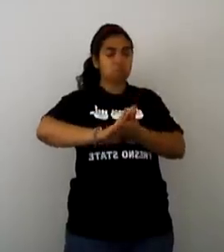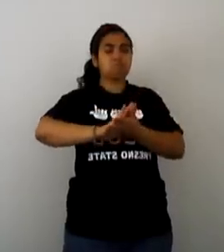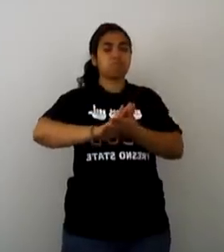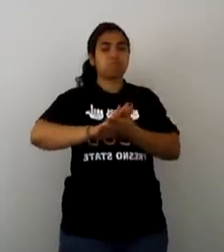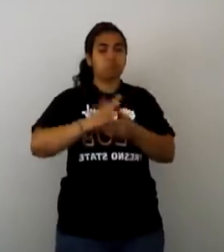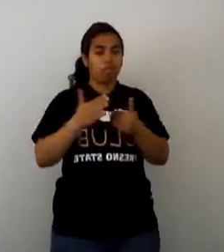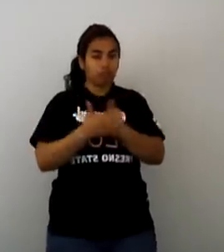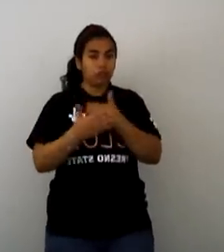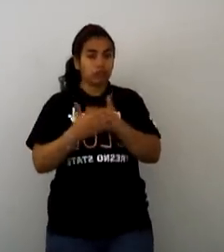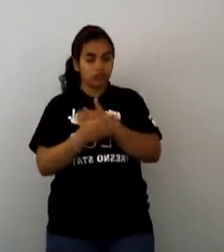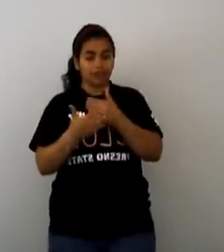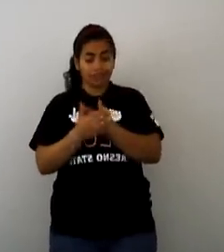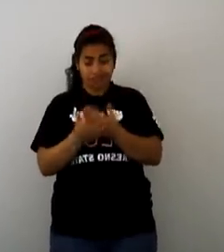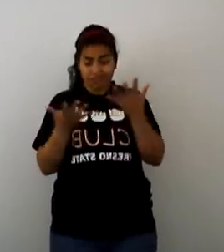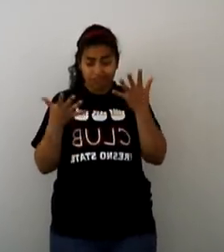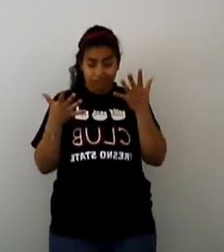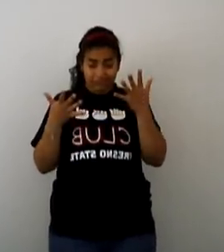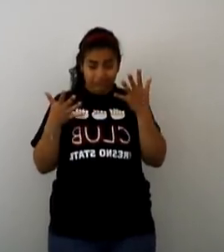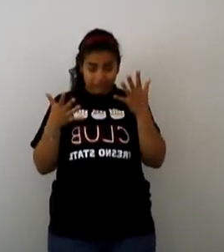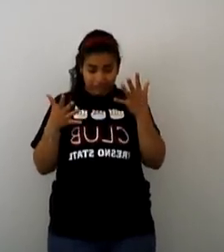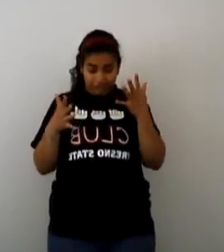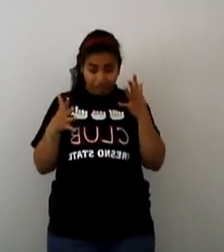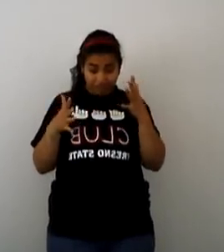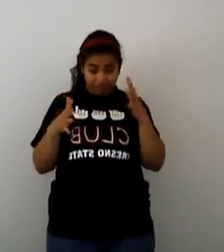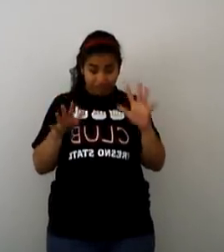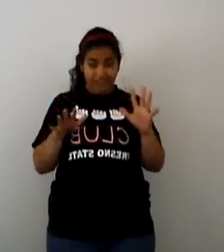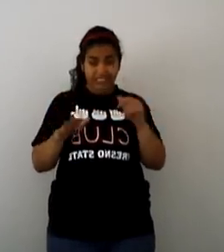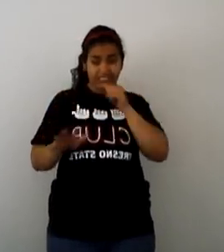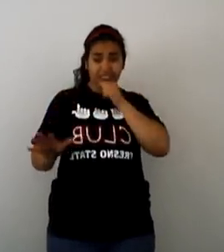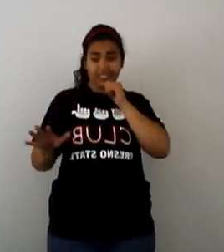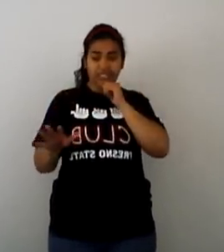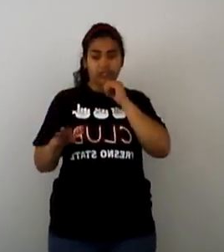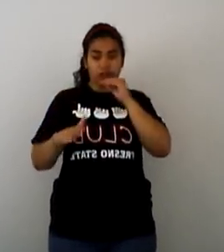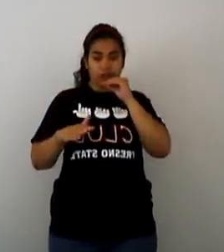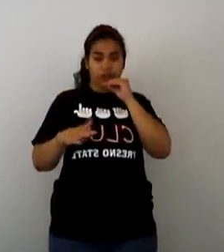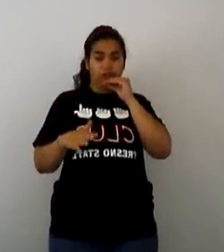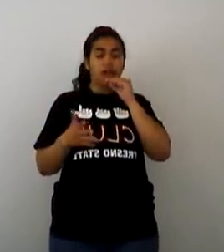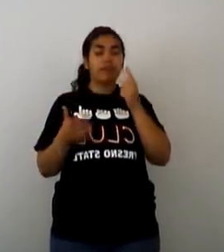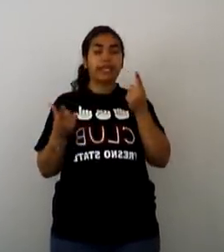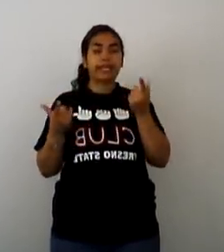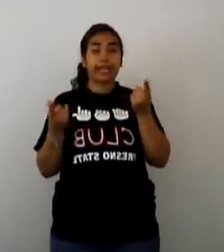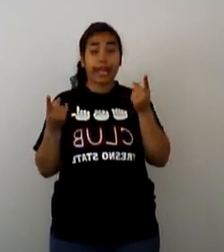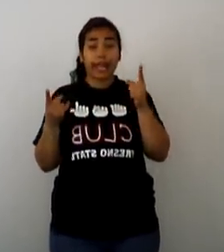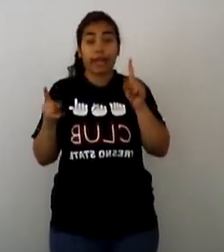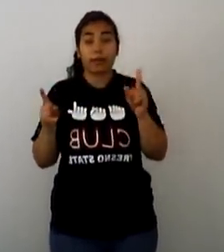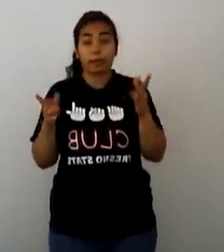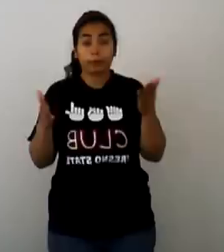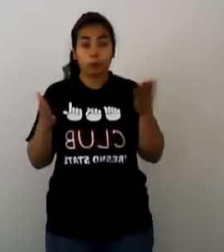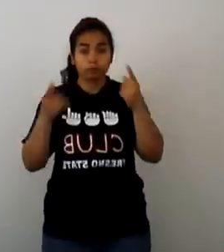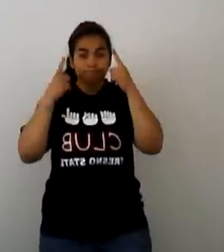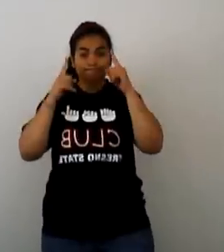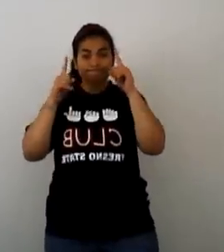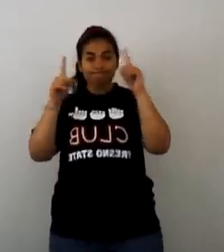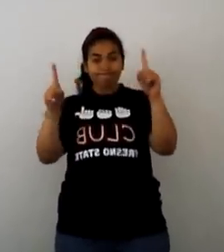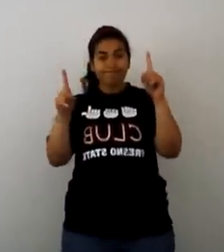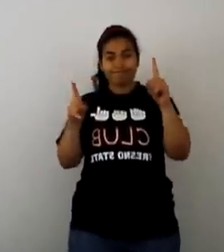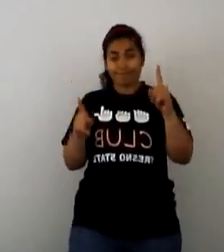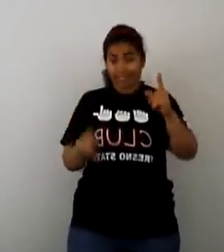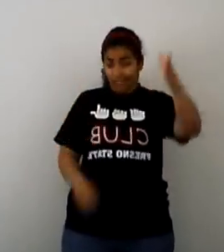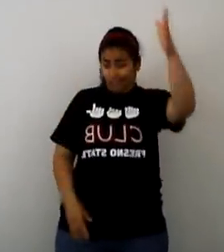levantamiento Porque no estamos solos, hay un ser que prometió estar con nosotros todos los días Y nos ayuda con un amor que